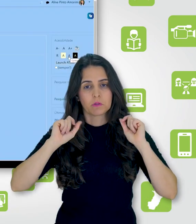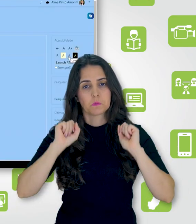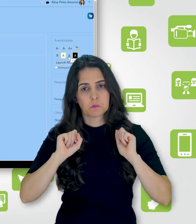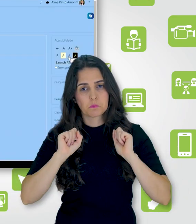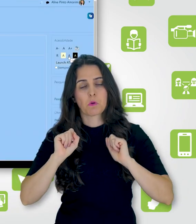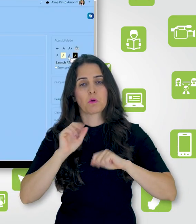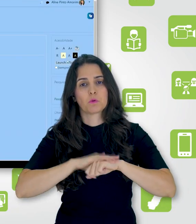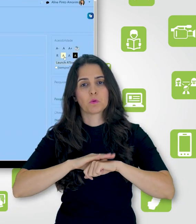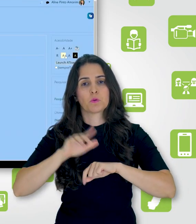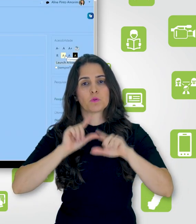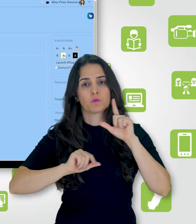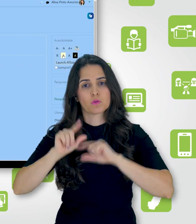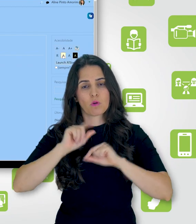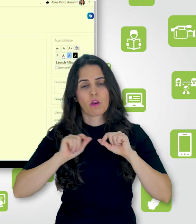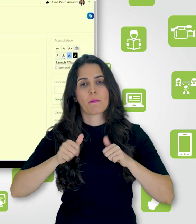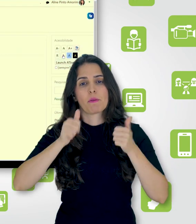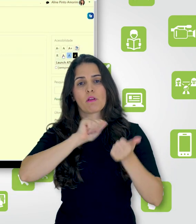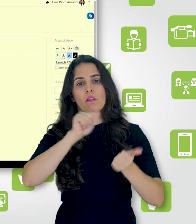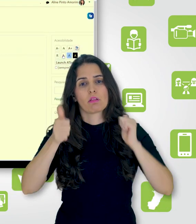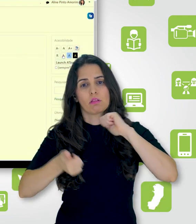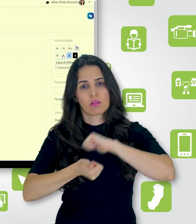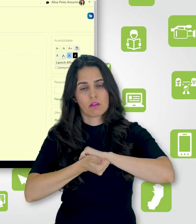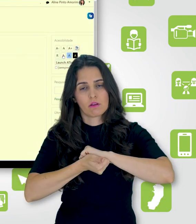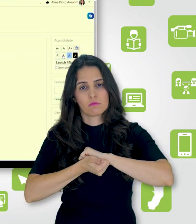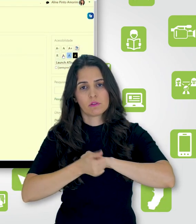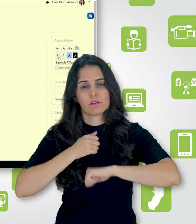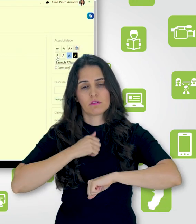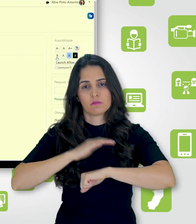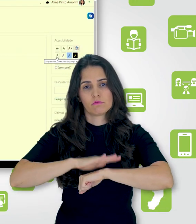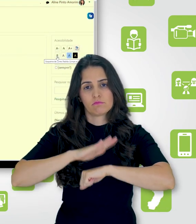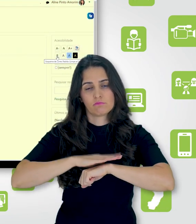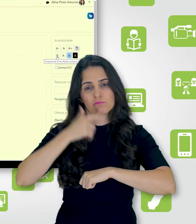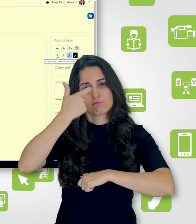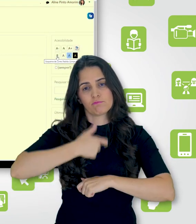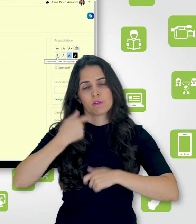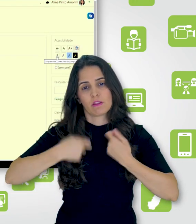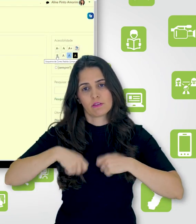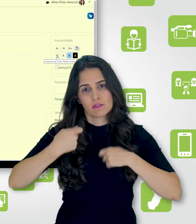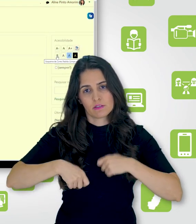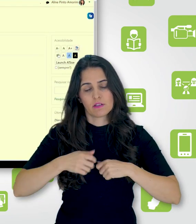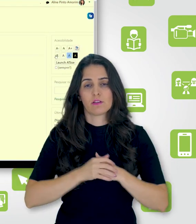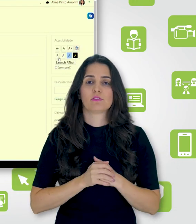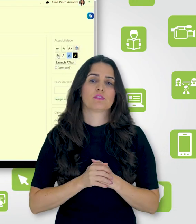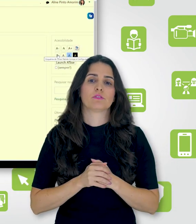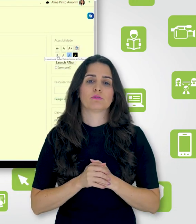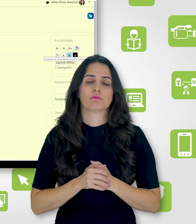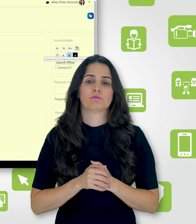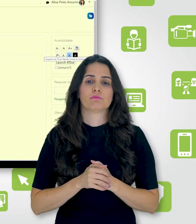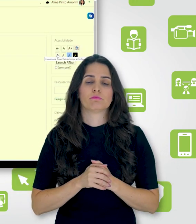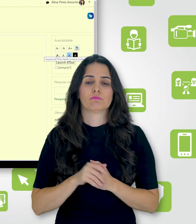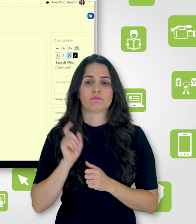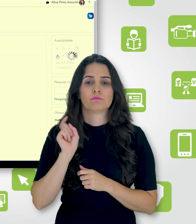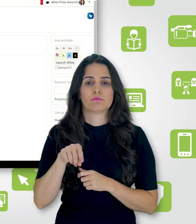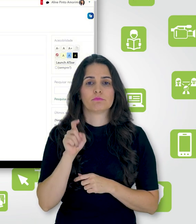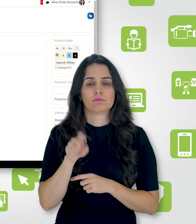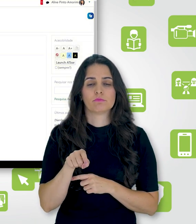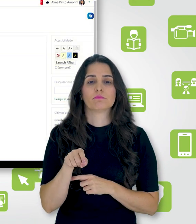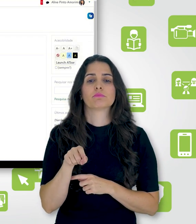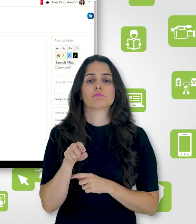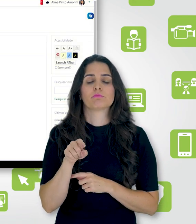escolher aqui qual que melhor se adapta para a minha necessidade. E aí, clicando aqui no R, eu vou